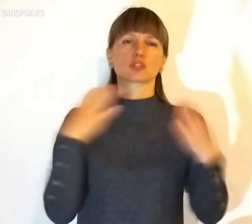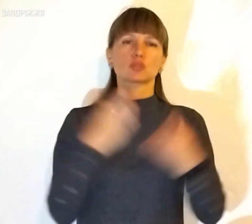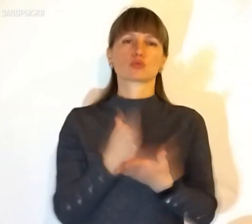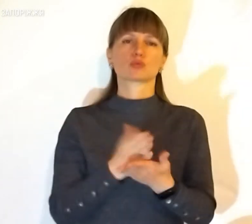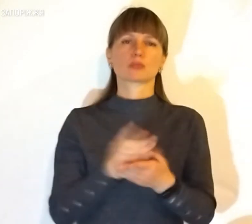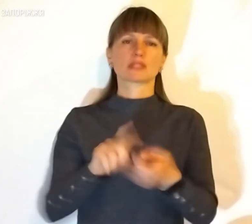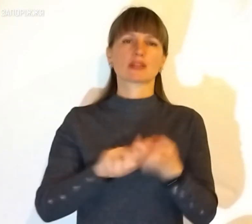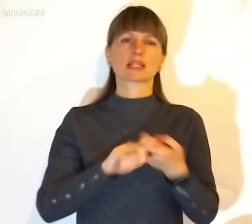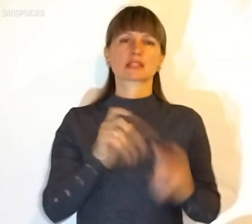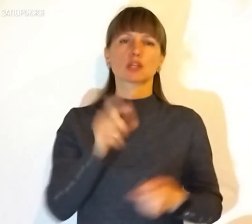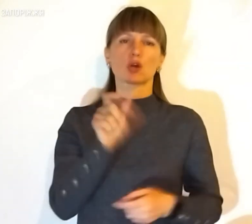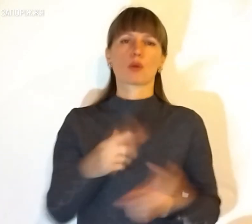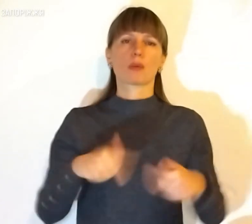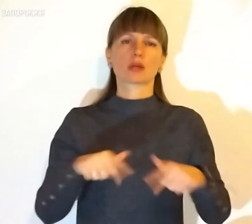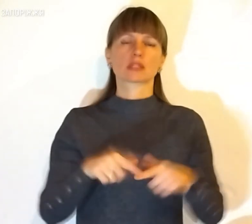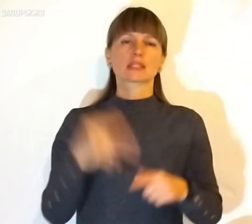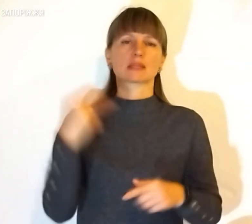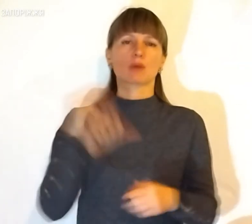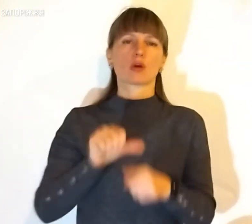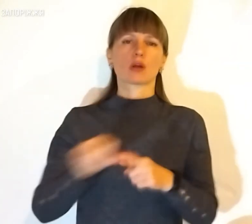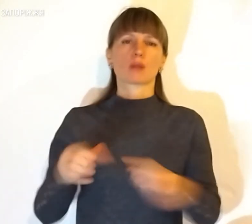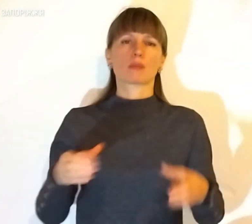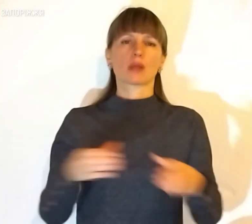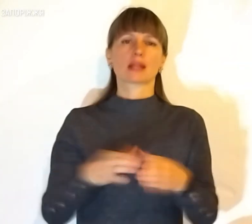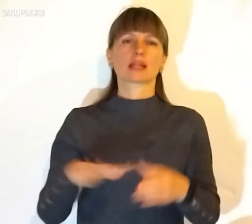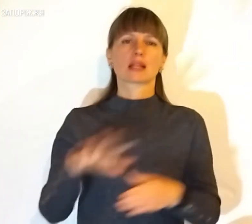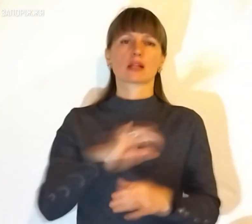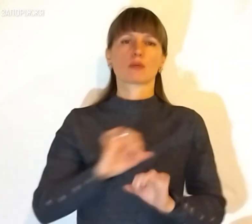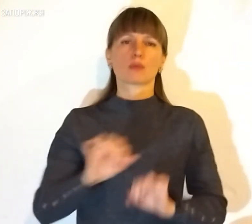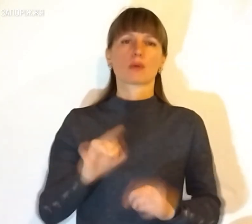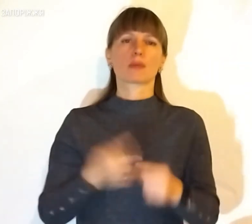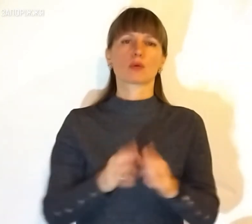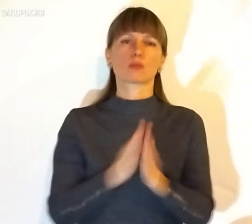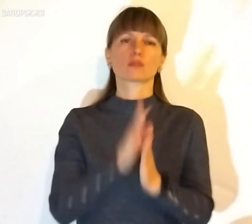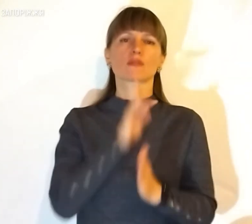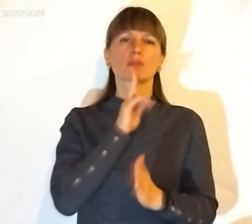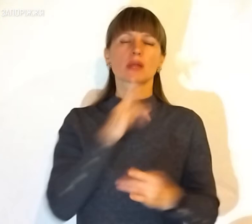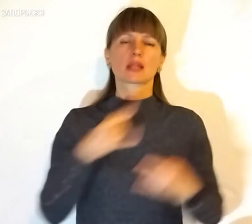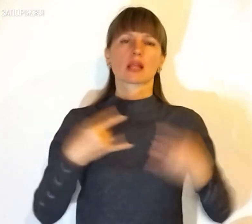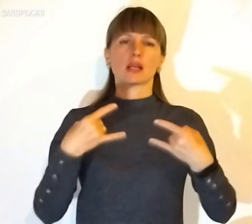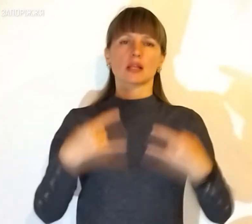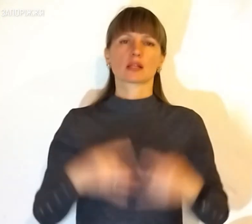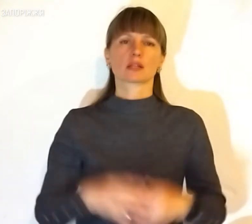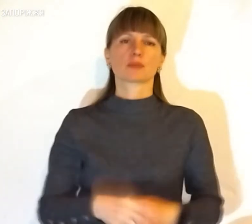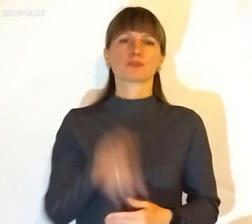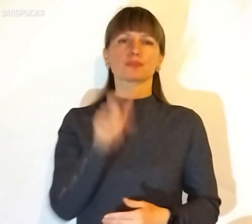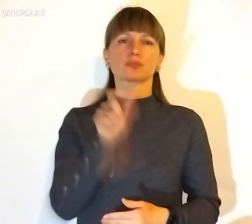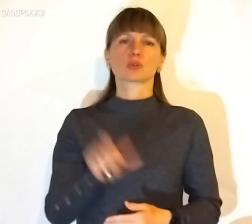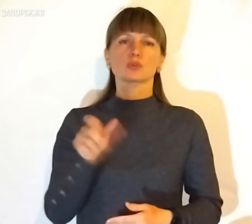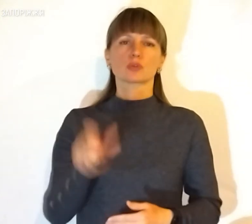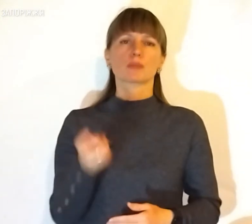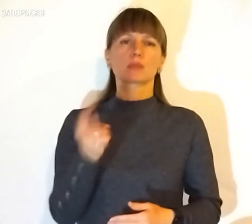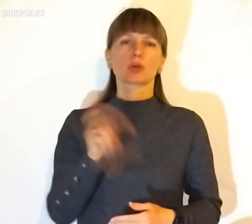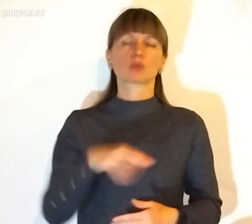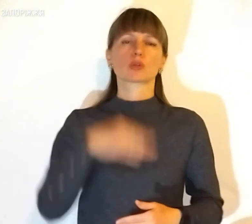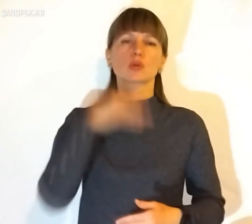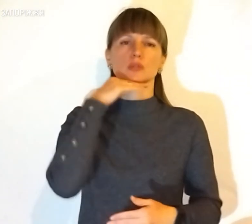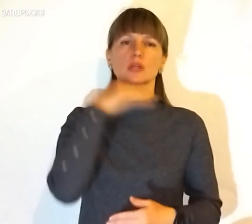зв'язків з громадськістю Запорізької кремлі бригади територіальної оборони. Тож, прошу увагу на трас. Людей приходить достатньо